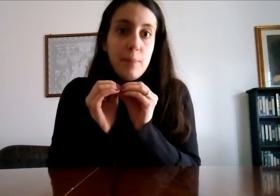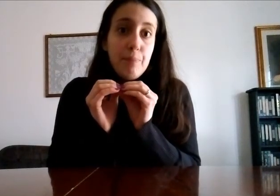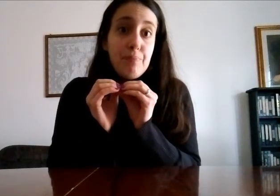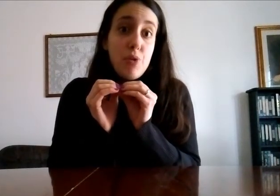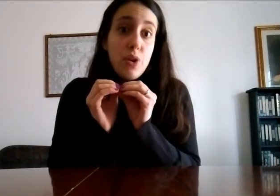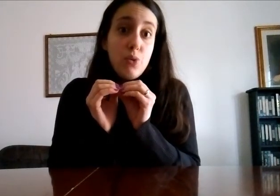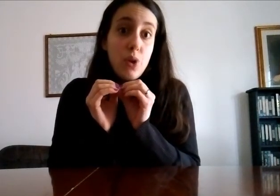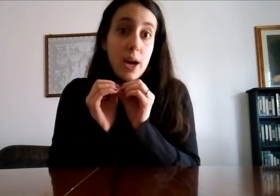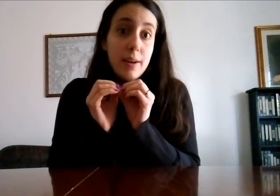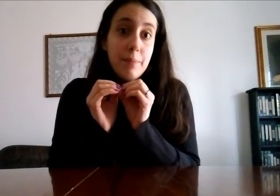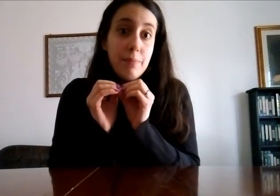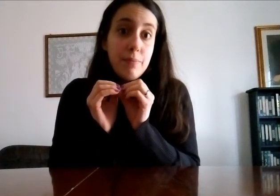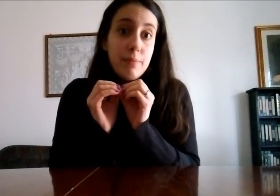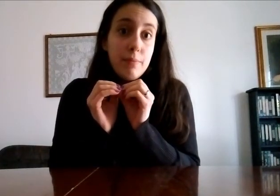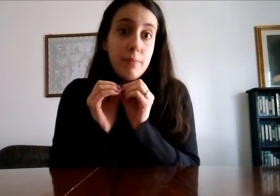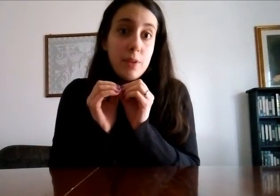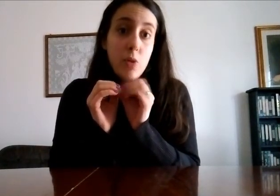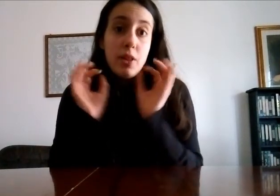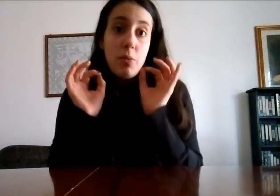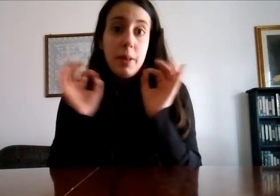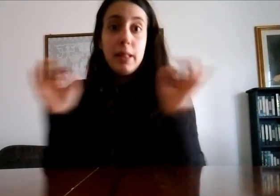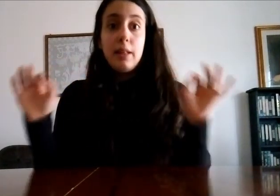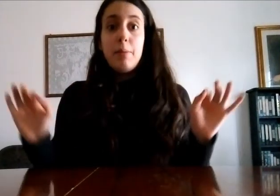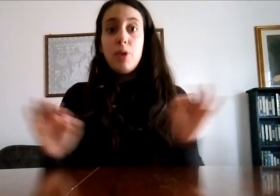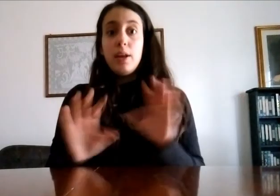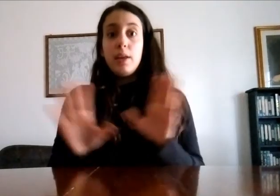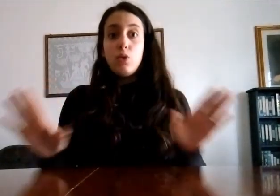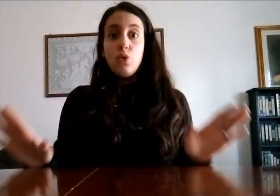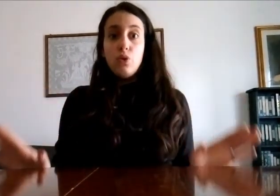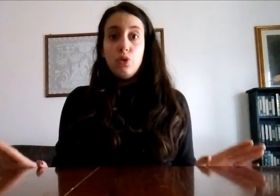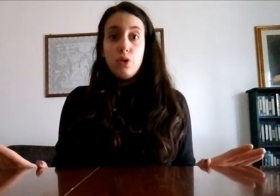poi il suo cane poi come se non bastasse ma pure l'inghieto contro